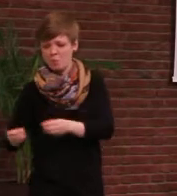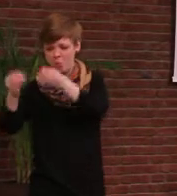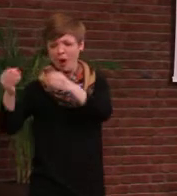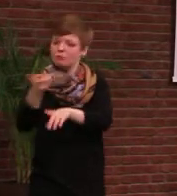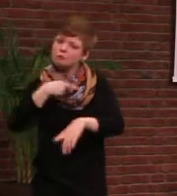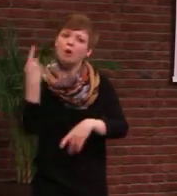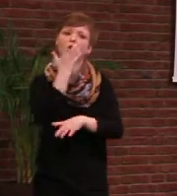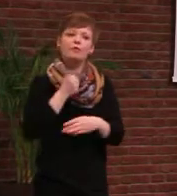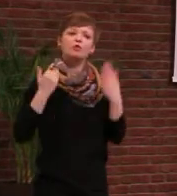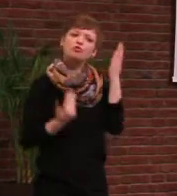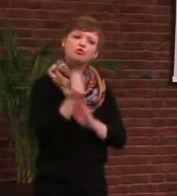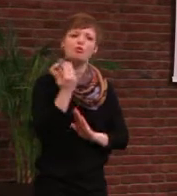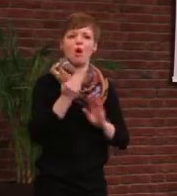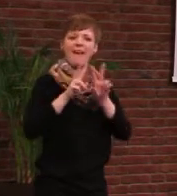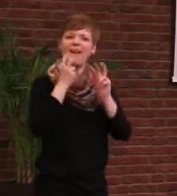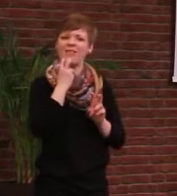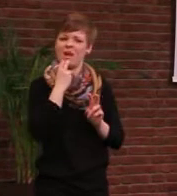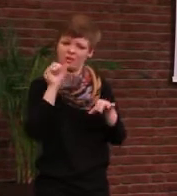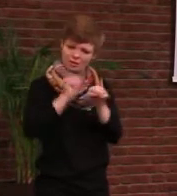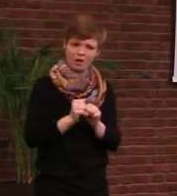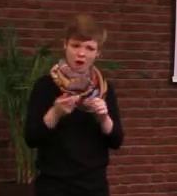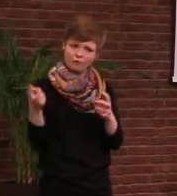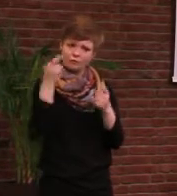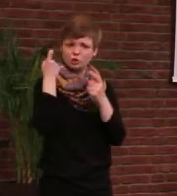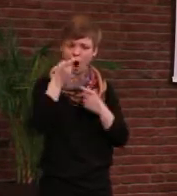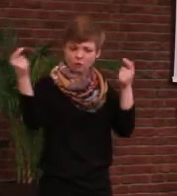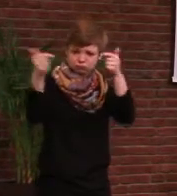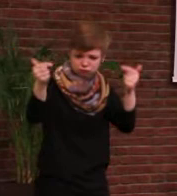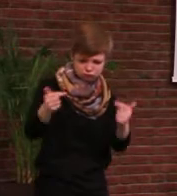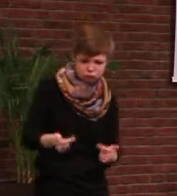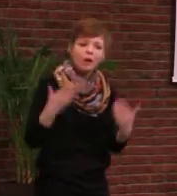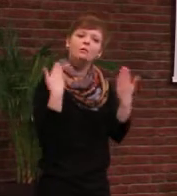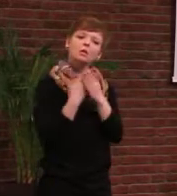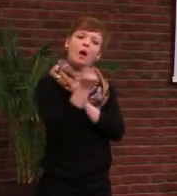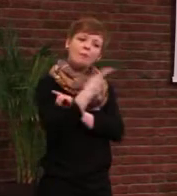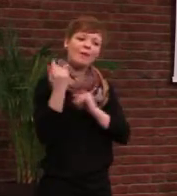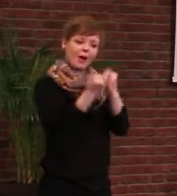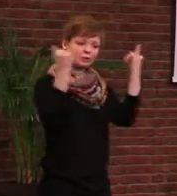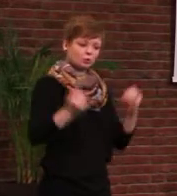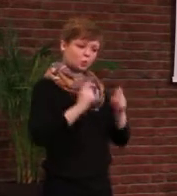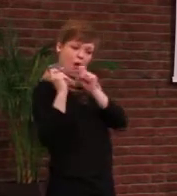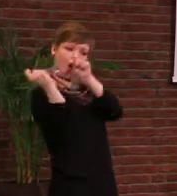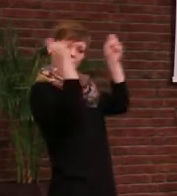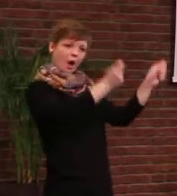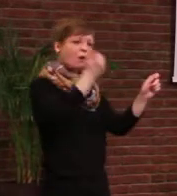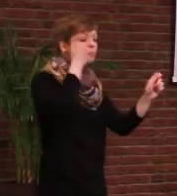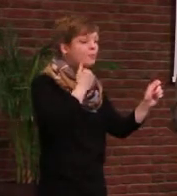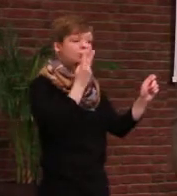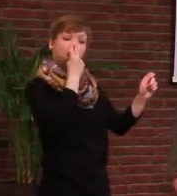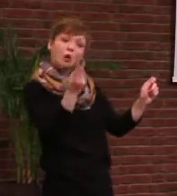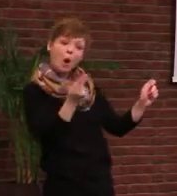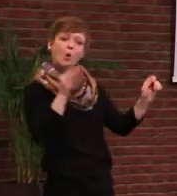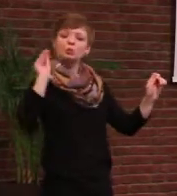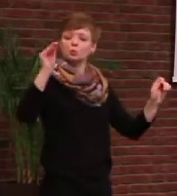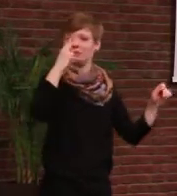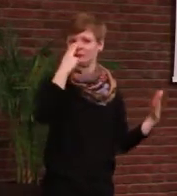Prozent aus erneuerbaren Energien versorgbar sind und haben das Limon-Institut beauftragt, hierfür ein Szenario auszuarbeiten. Szenario heißt